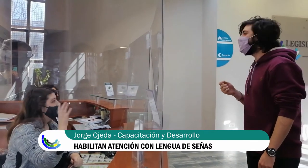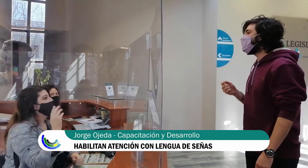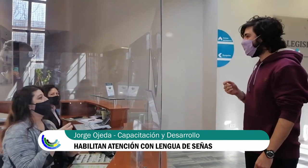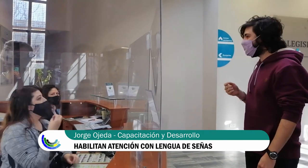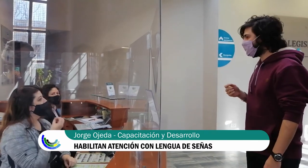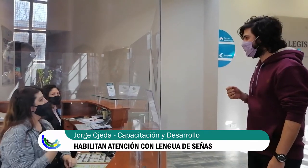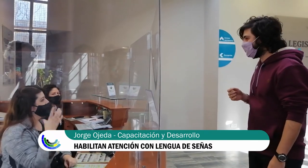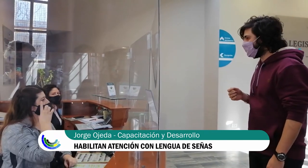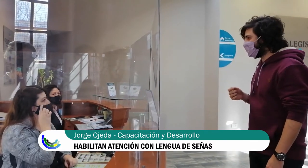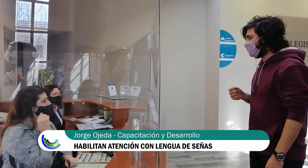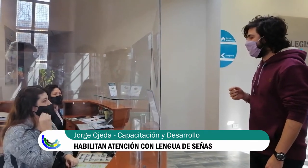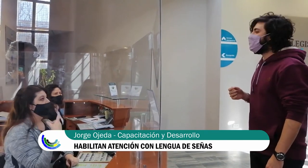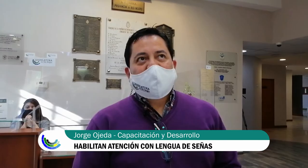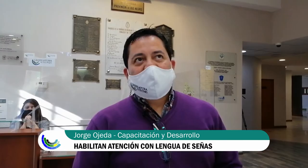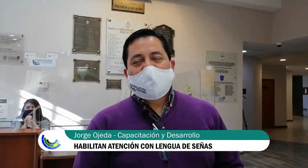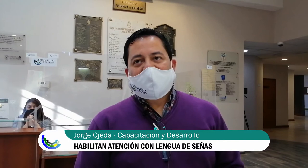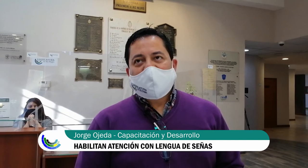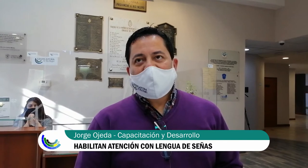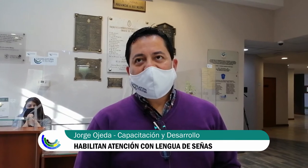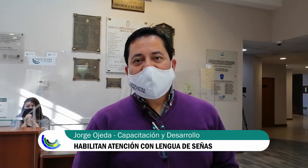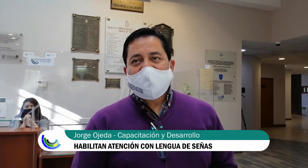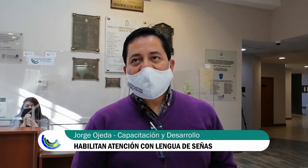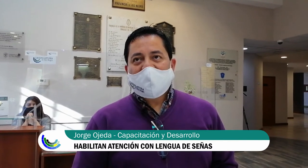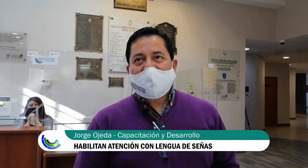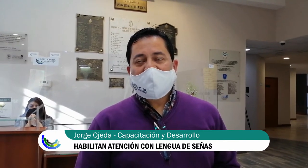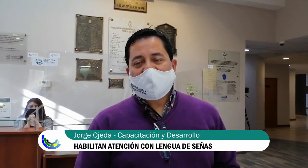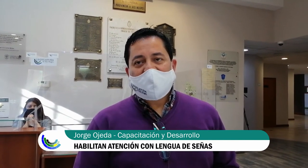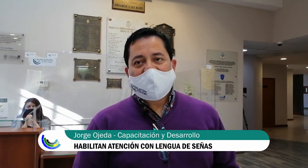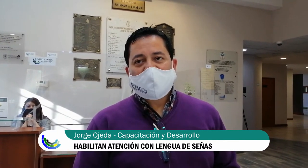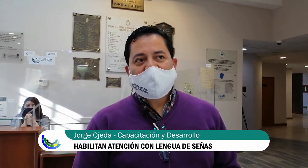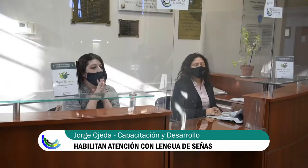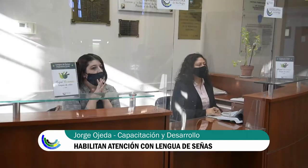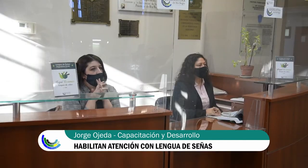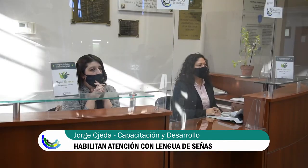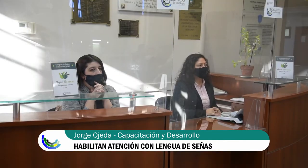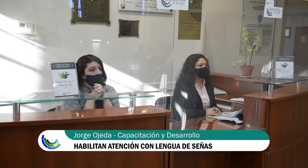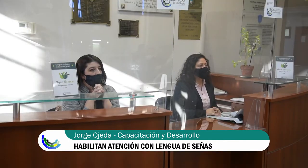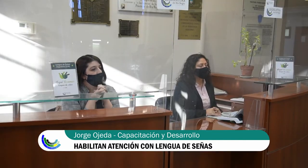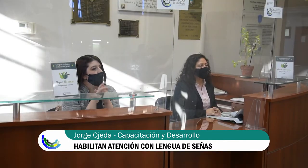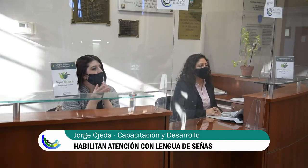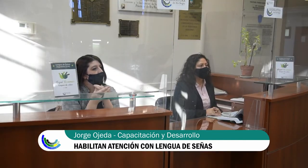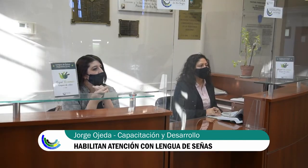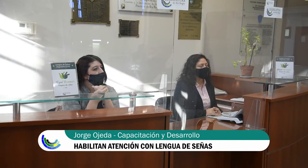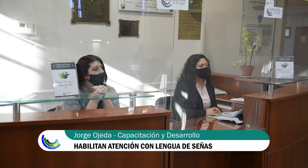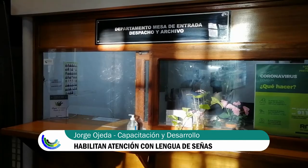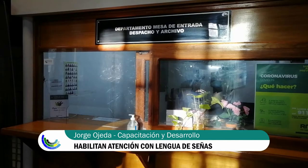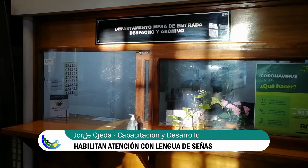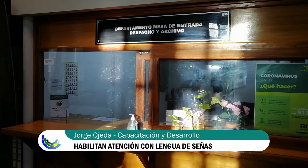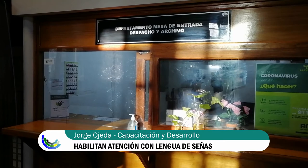atención al público en los diferentes departamentos que tenemos acá en la legislatura. Por ejemplo, recepción, mesa de entrada,